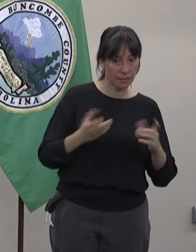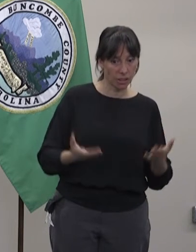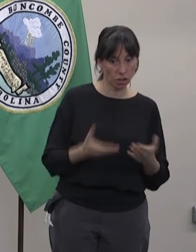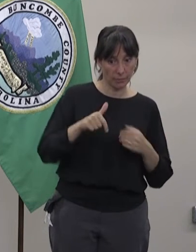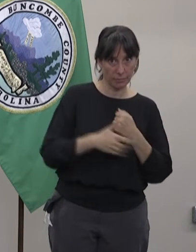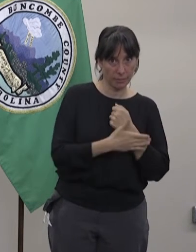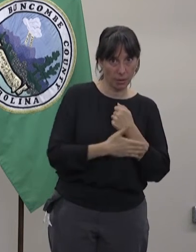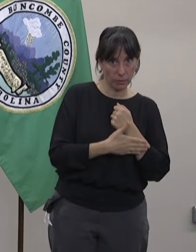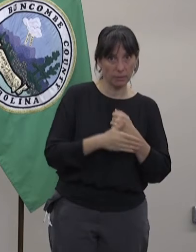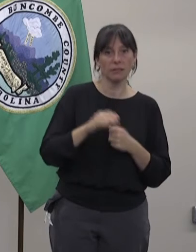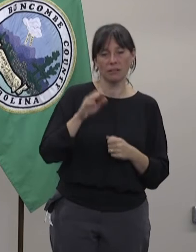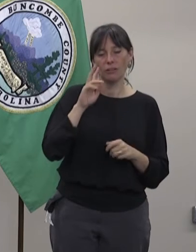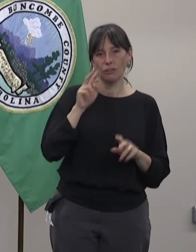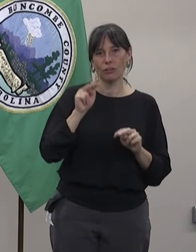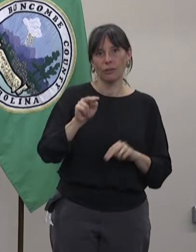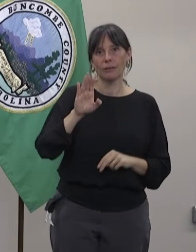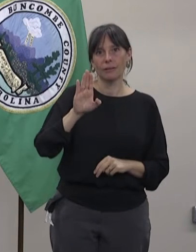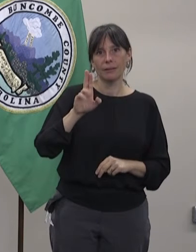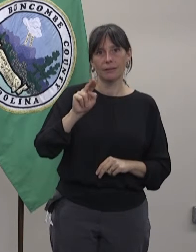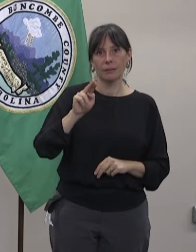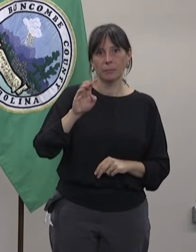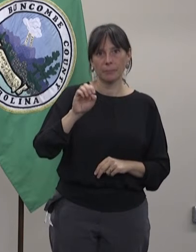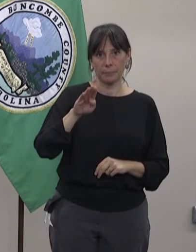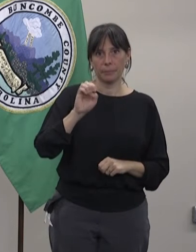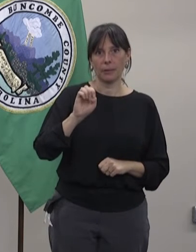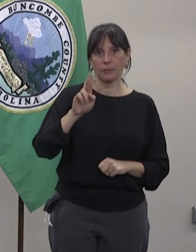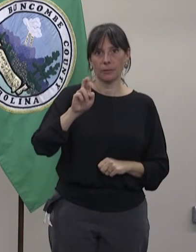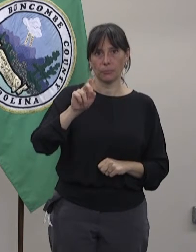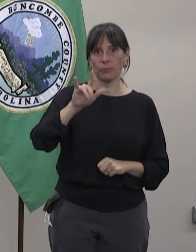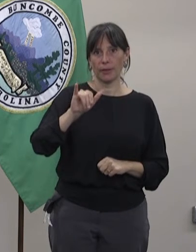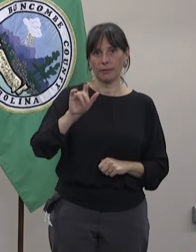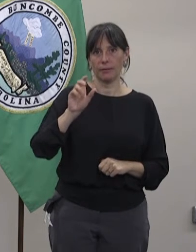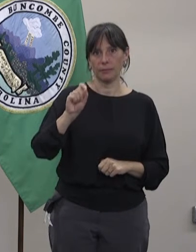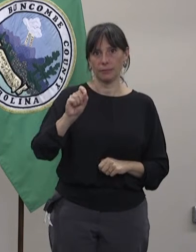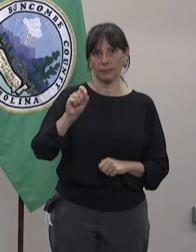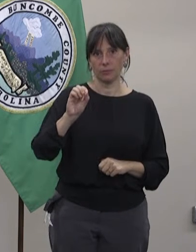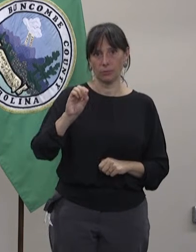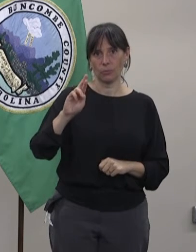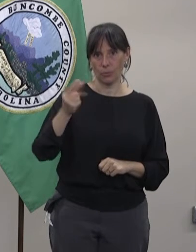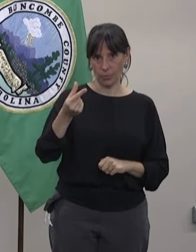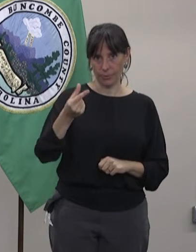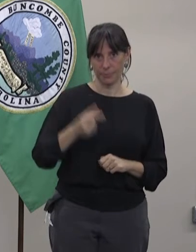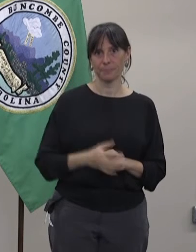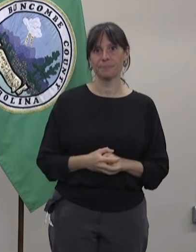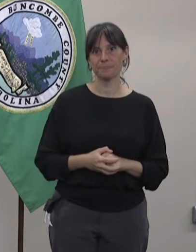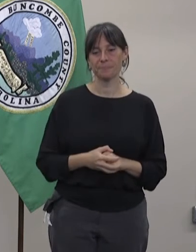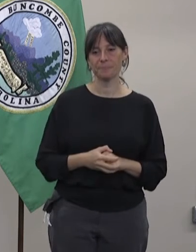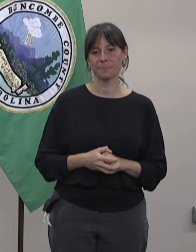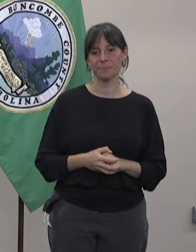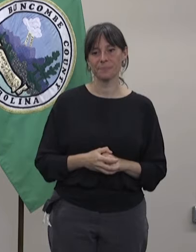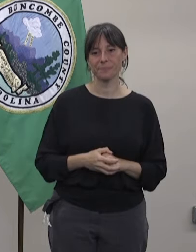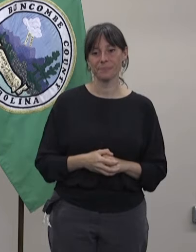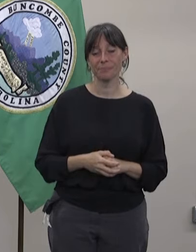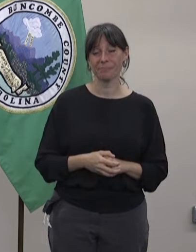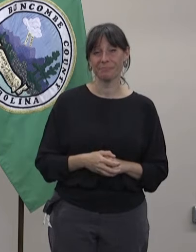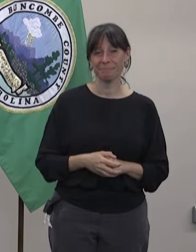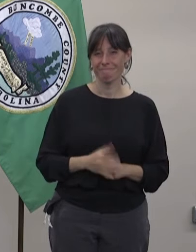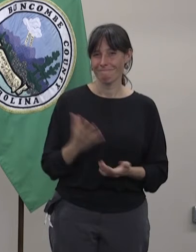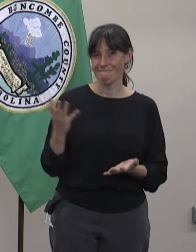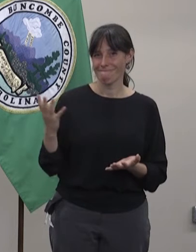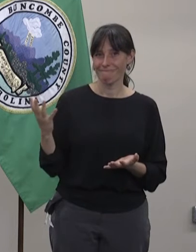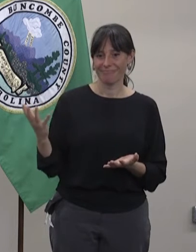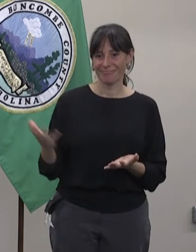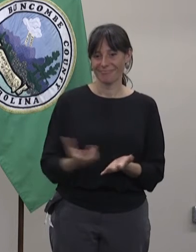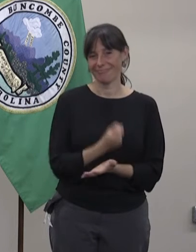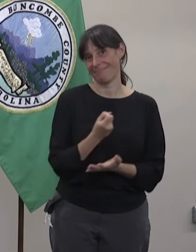Hay intérpretes en español médicos en cada prueba comunitaria para asistirles si necesitas